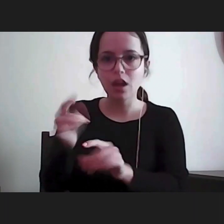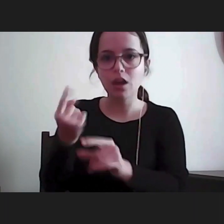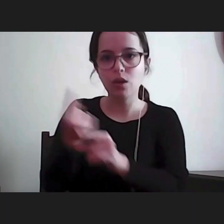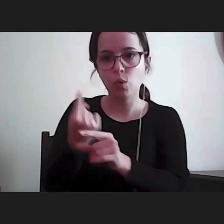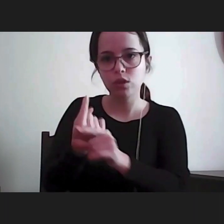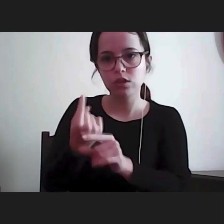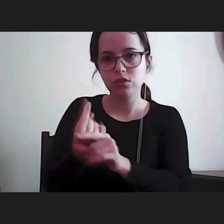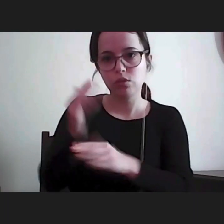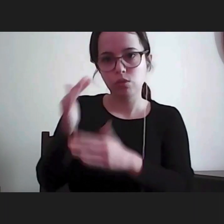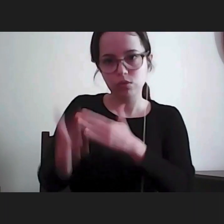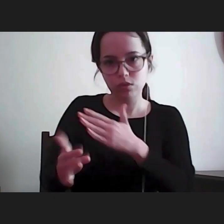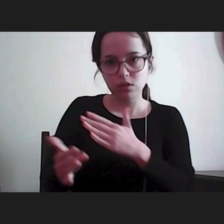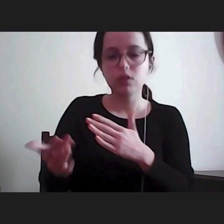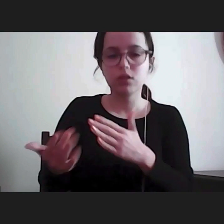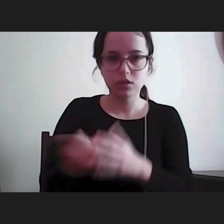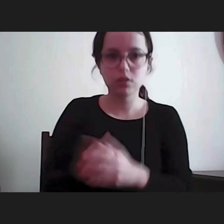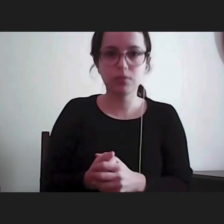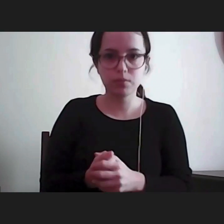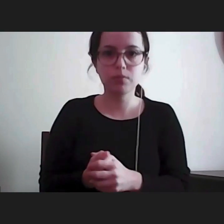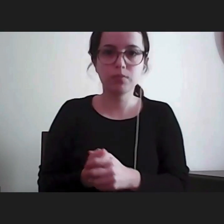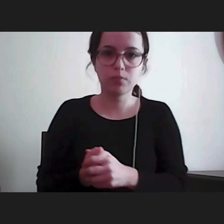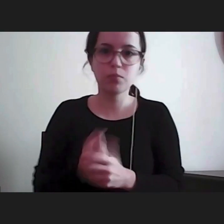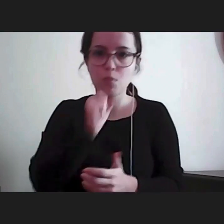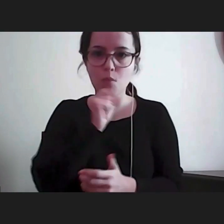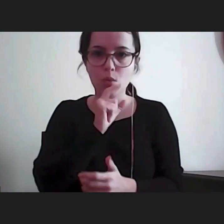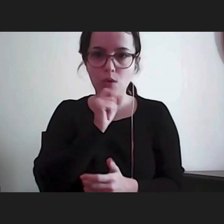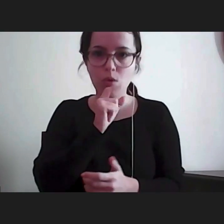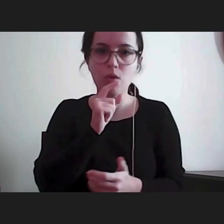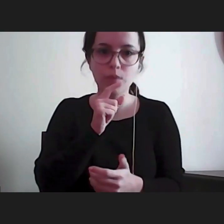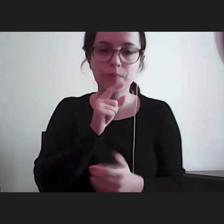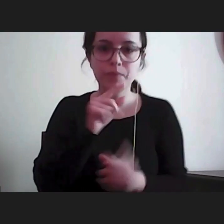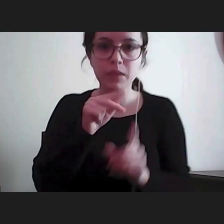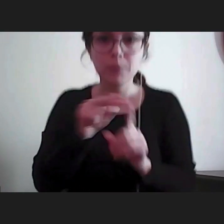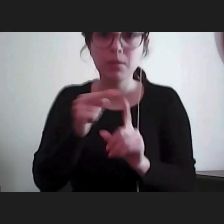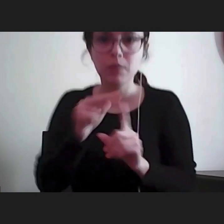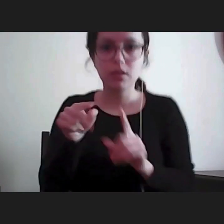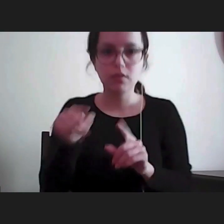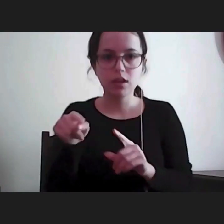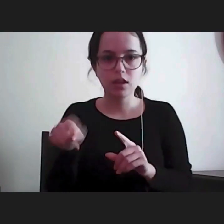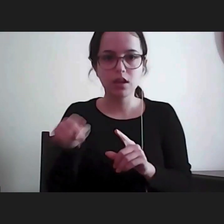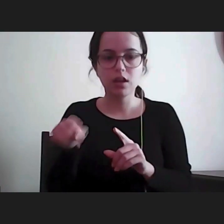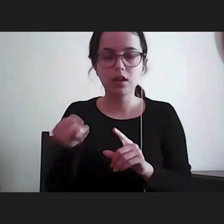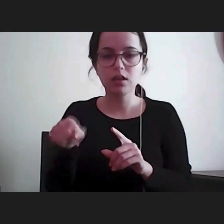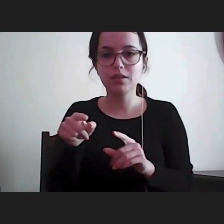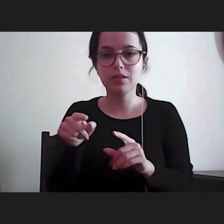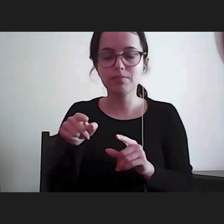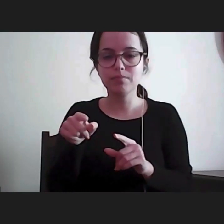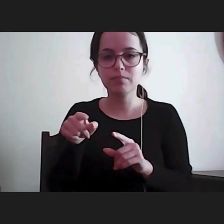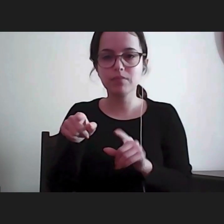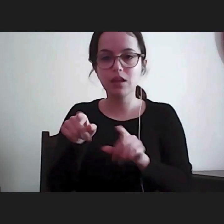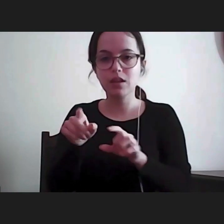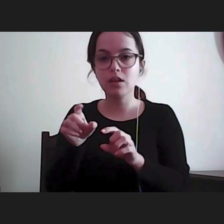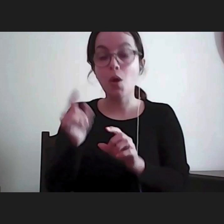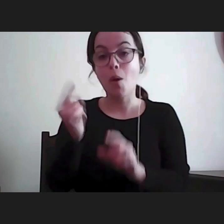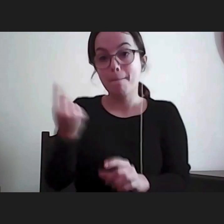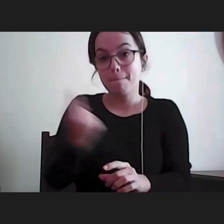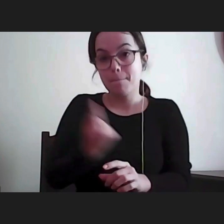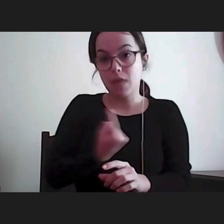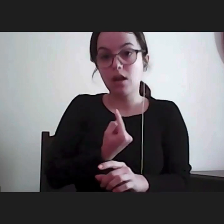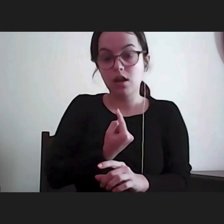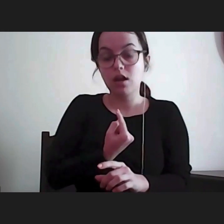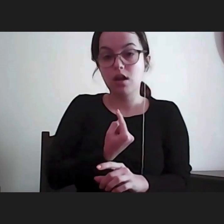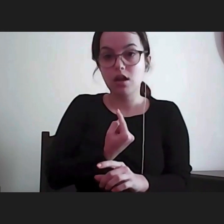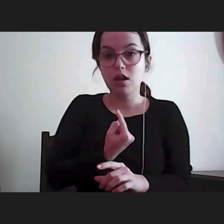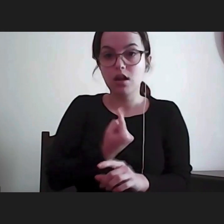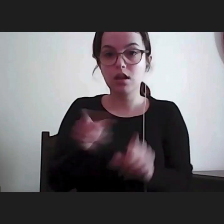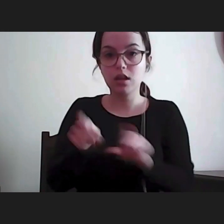portanto, nesta vertente do Mecanismo Nacional de Prevenção, tem esta obrigação de